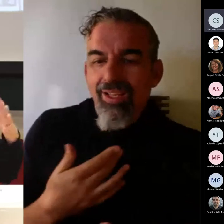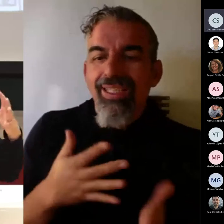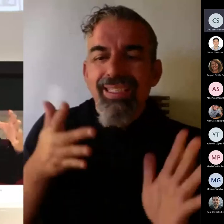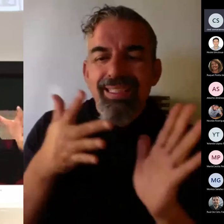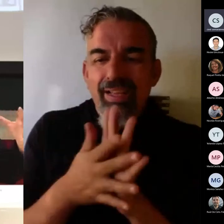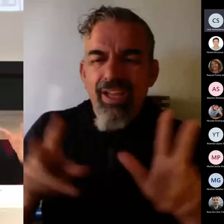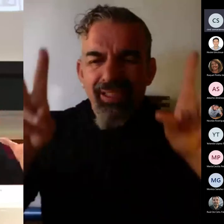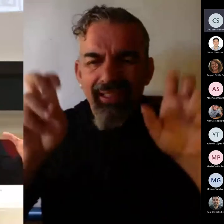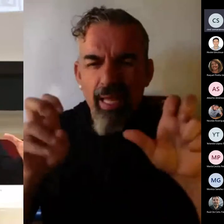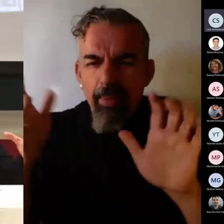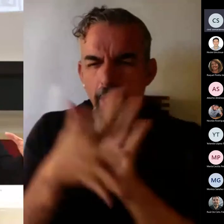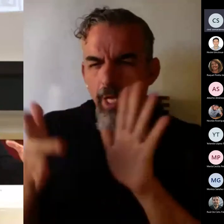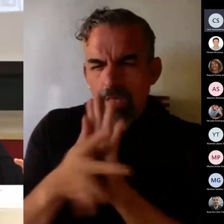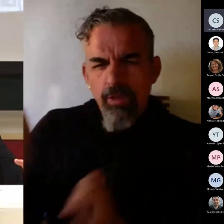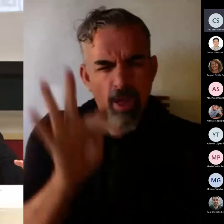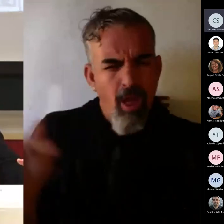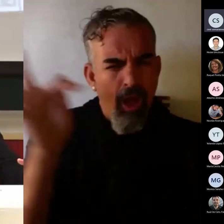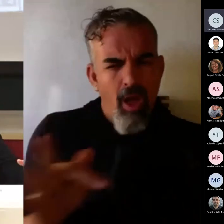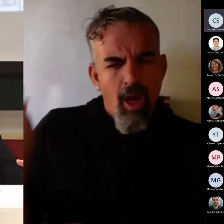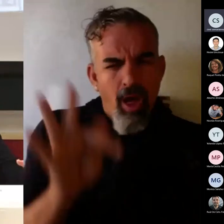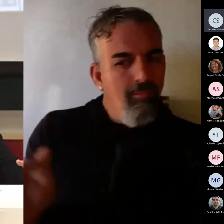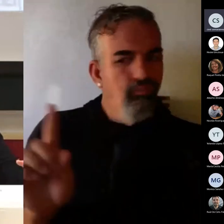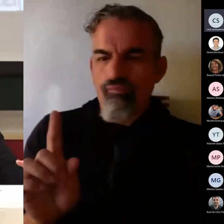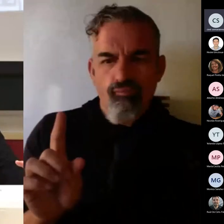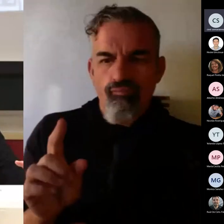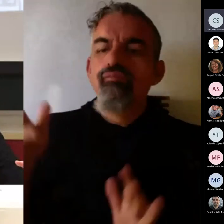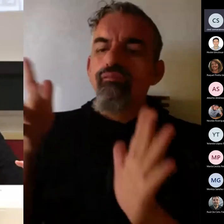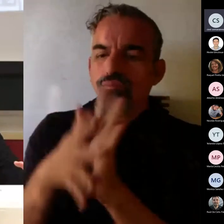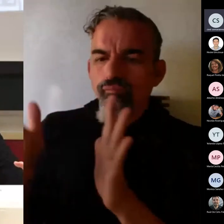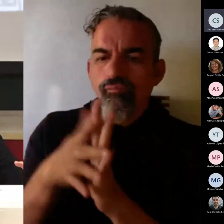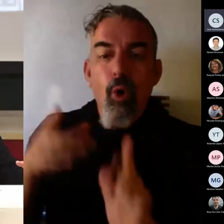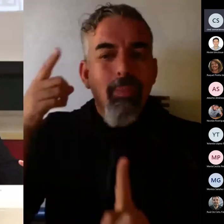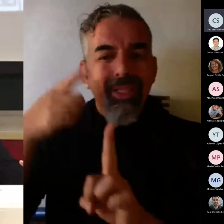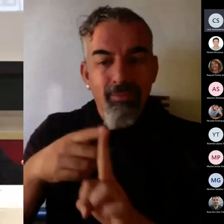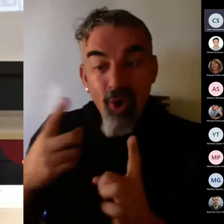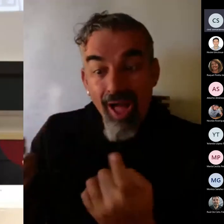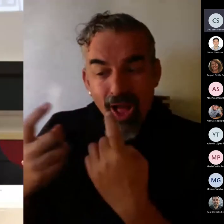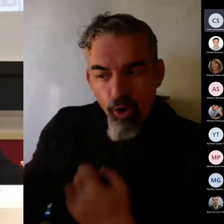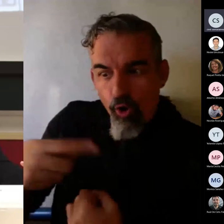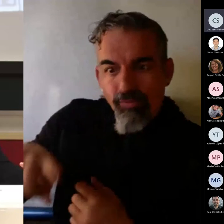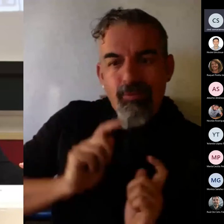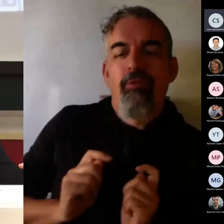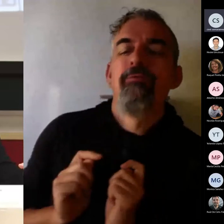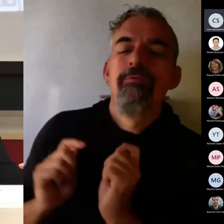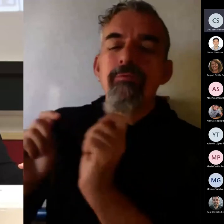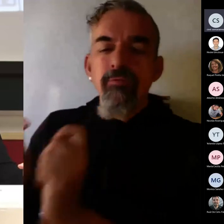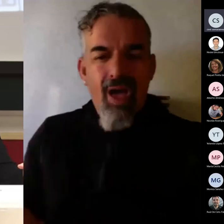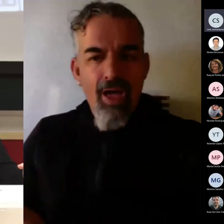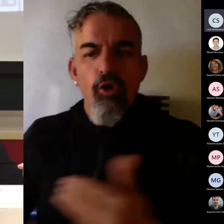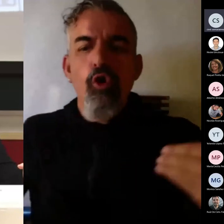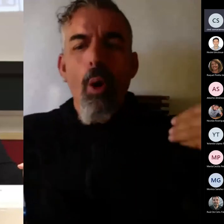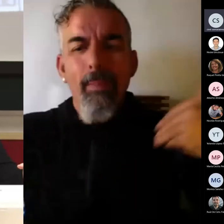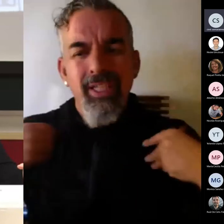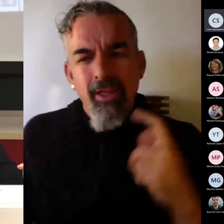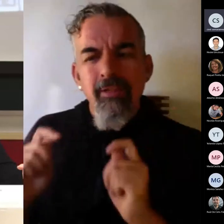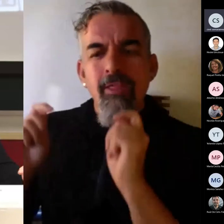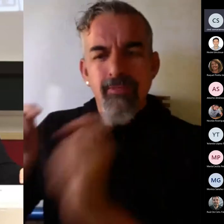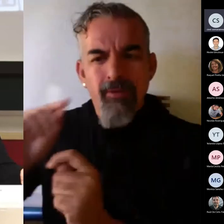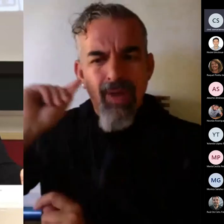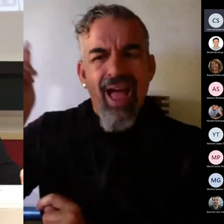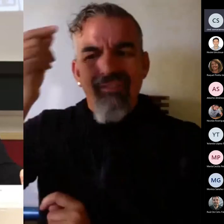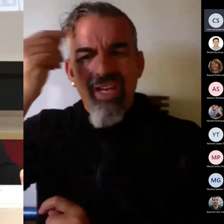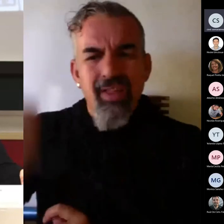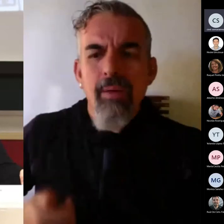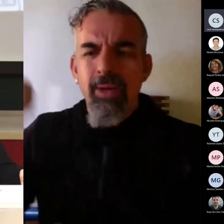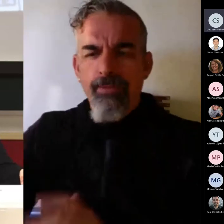temario, es este temario es un instrumento para que este alumno, para que estos alumnos desarrollen estas competencias, desarrollen